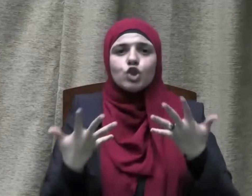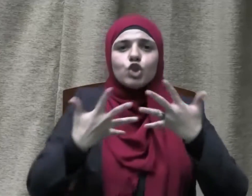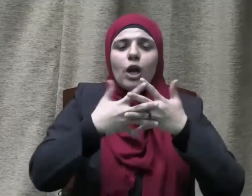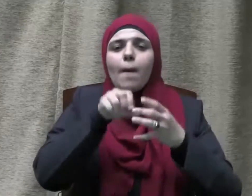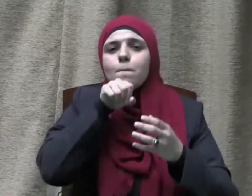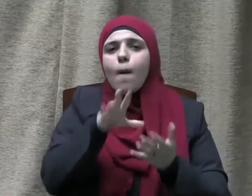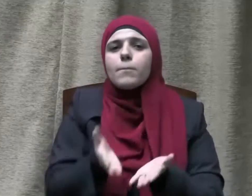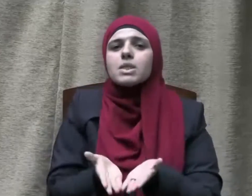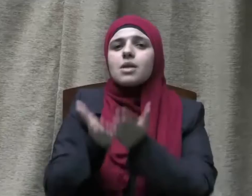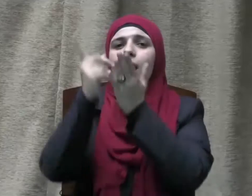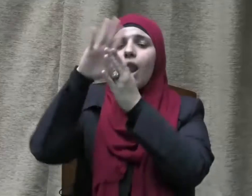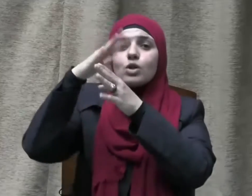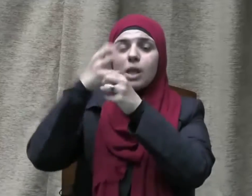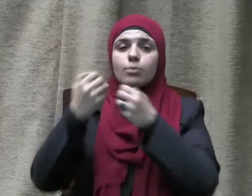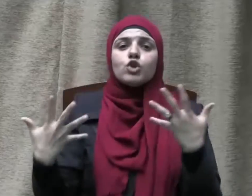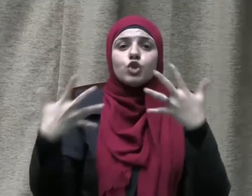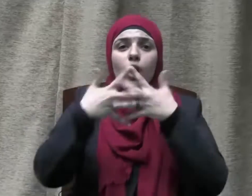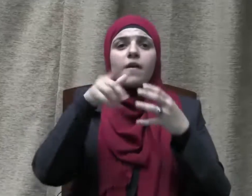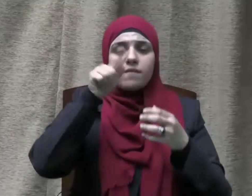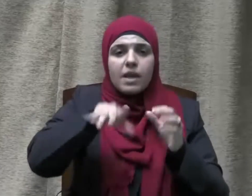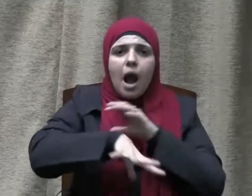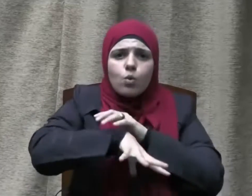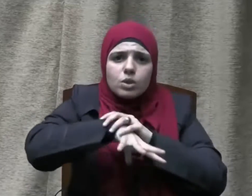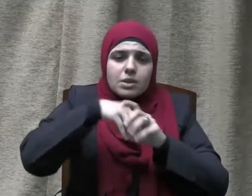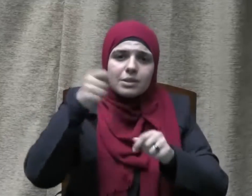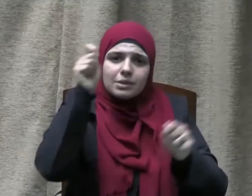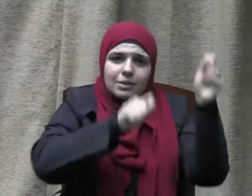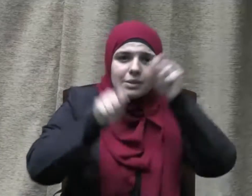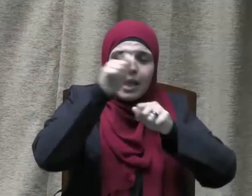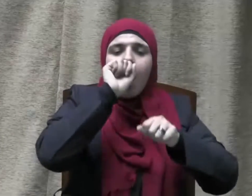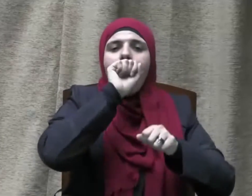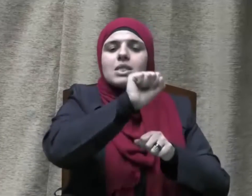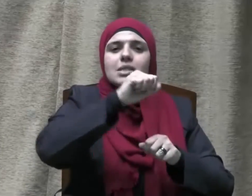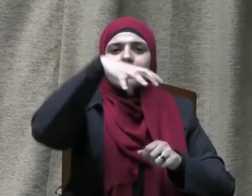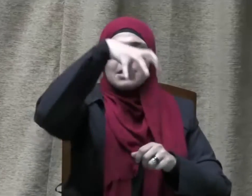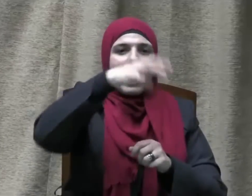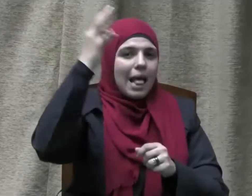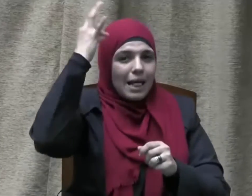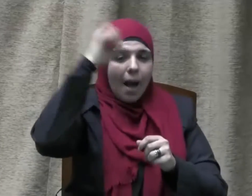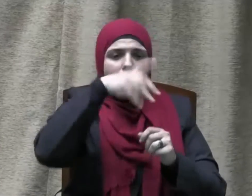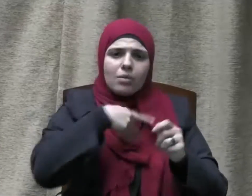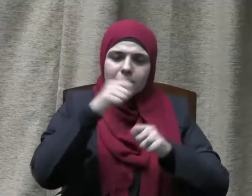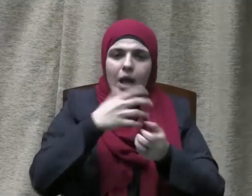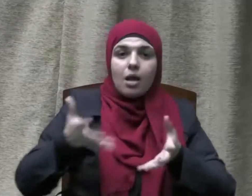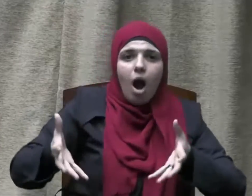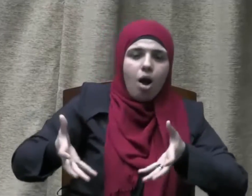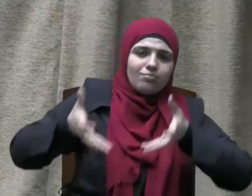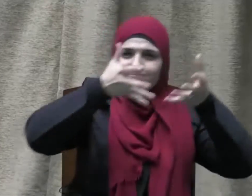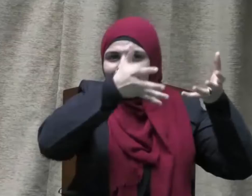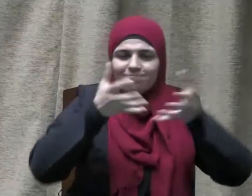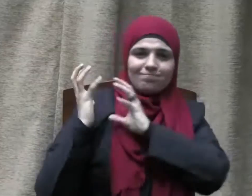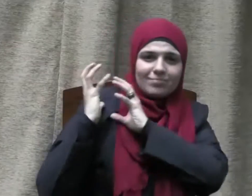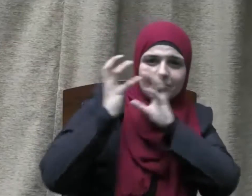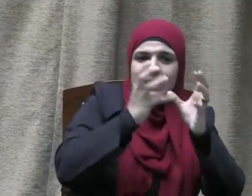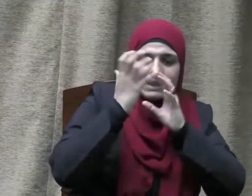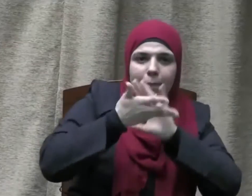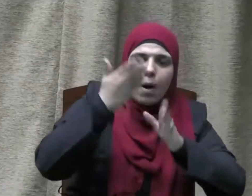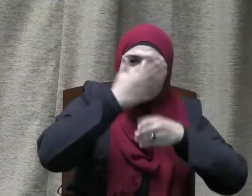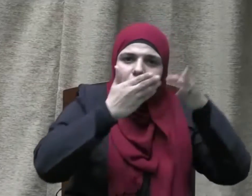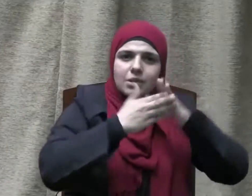وسلم في تجديد بناء الكعبة بحمل الحجارة على كتفيه وقضى